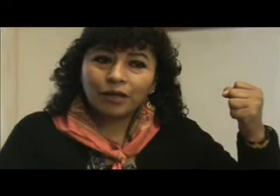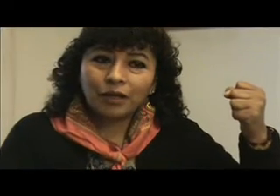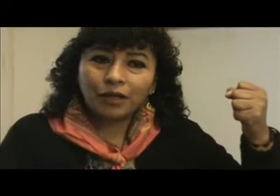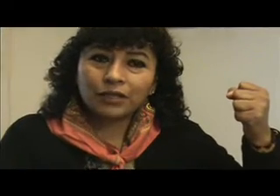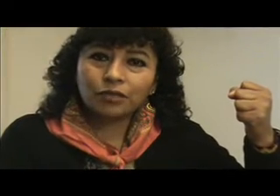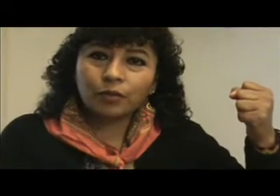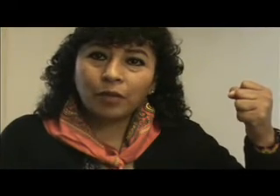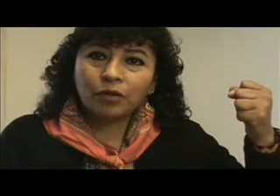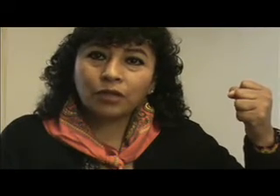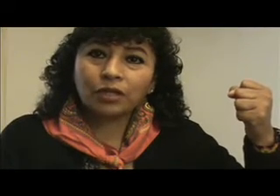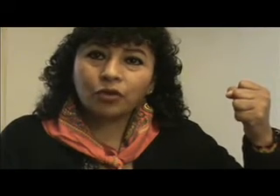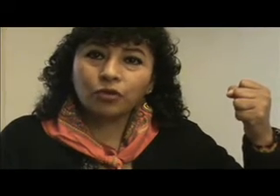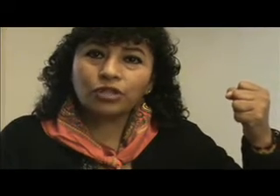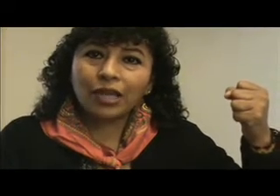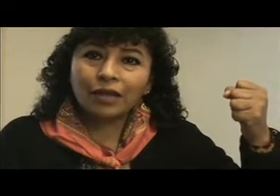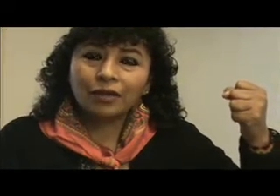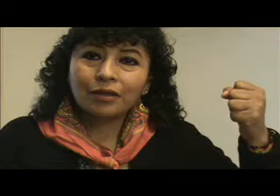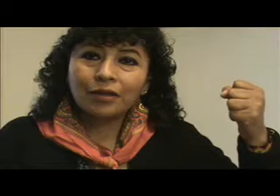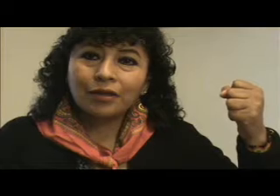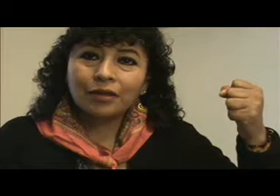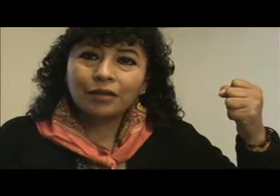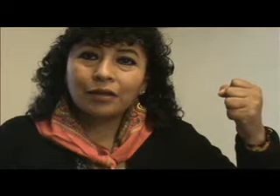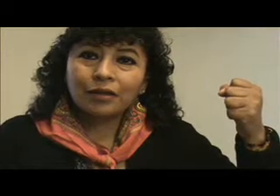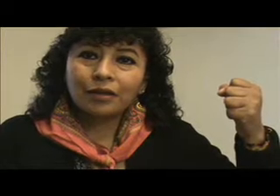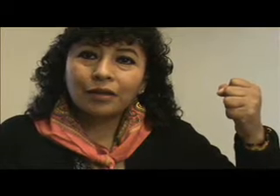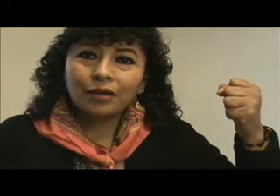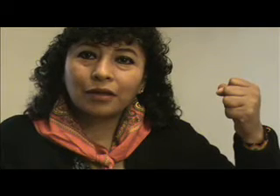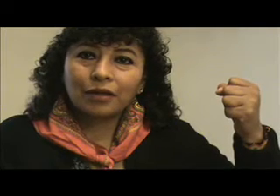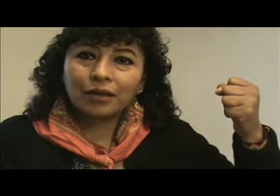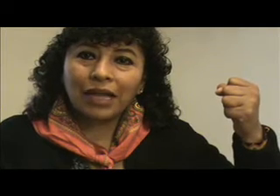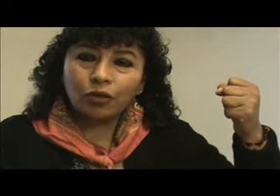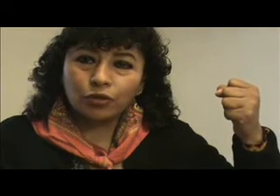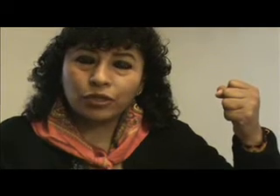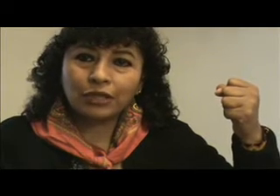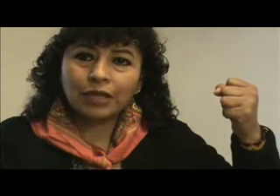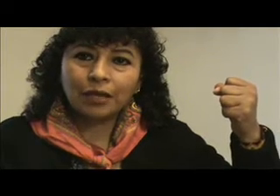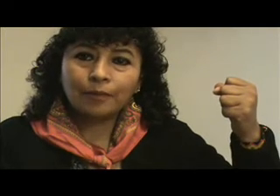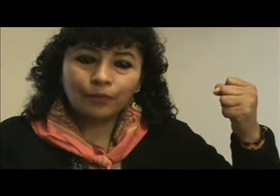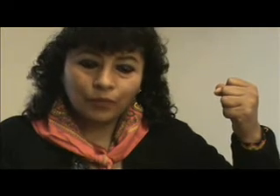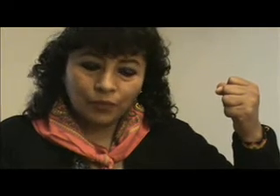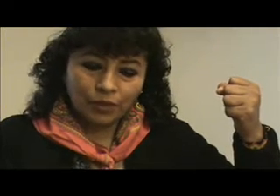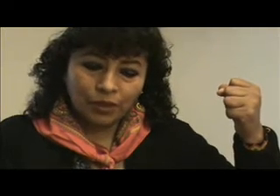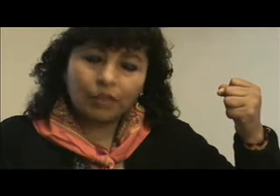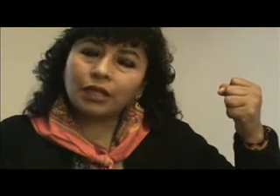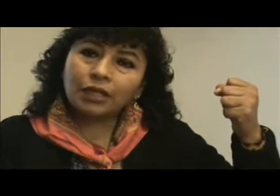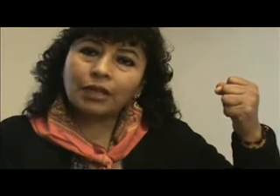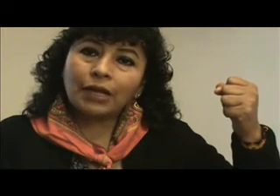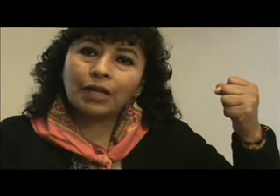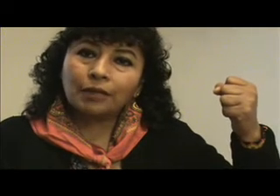esta Suprema Corte reconocía la injusticia y decretaba la